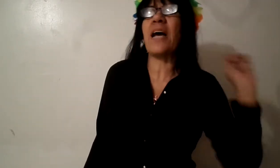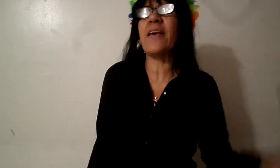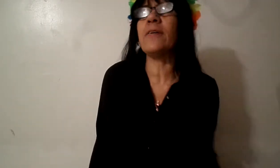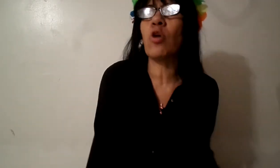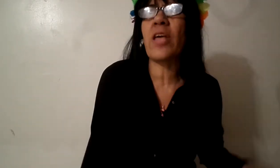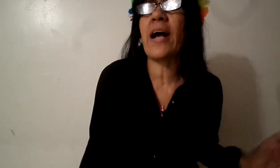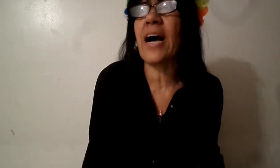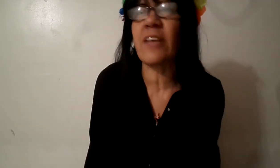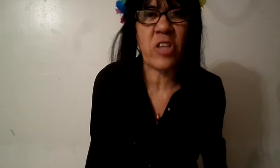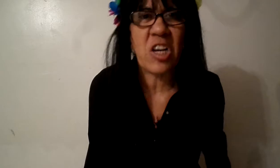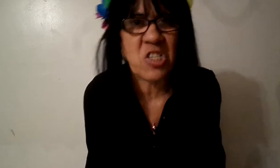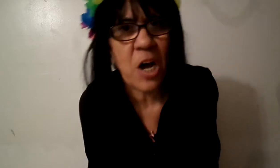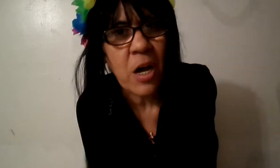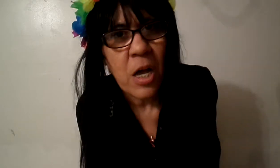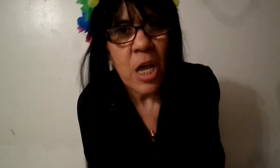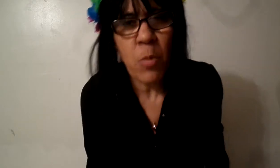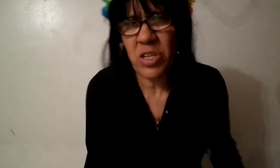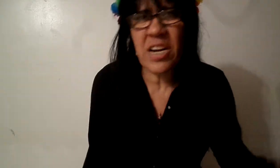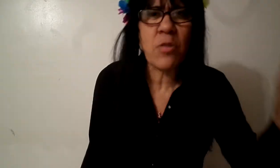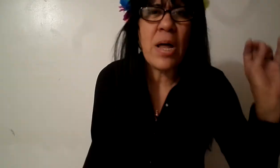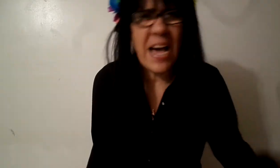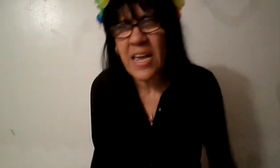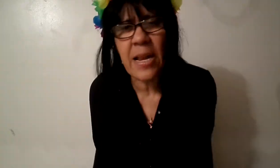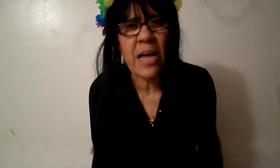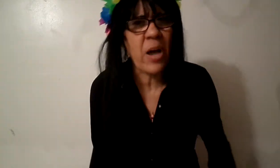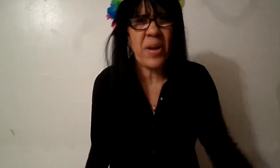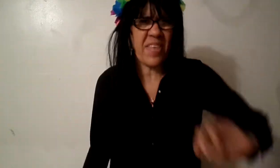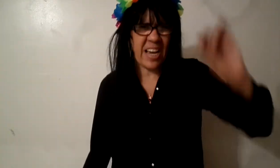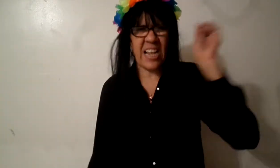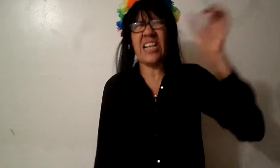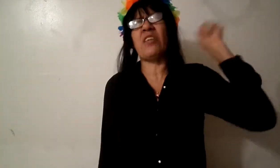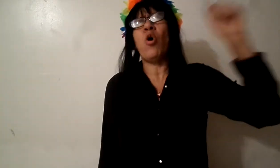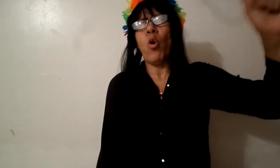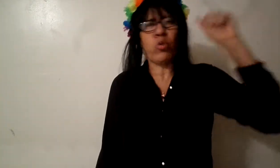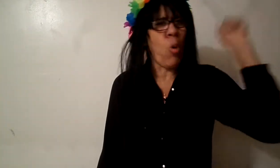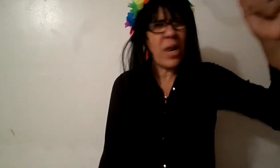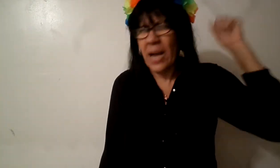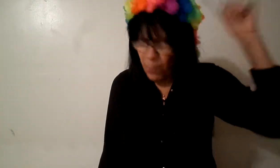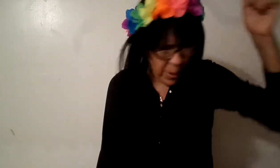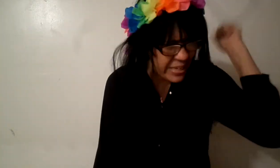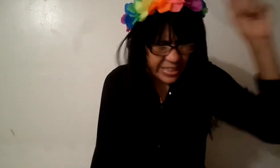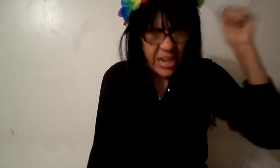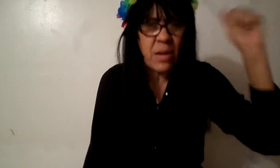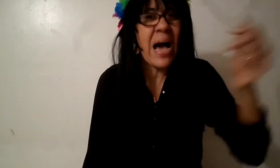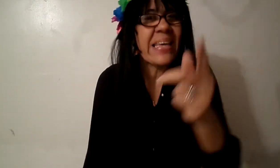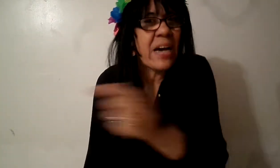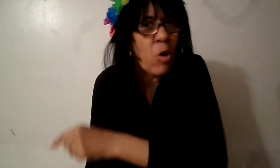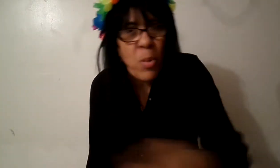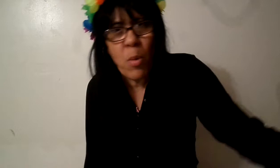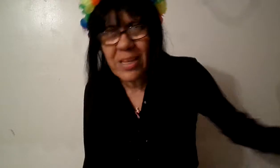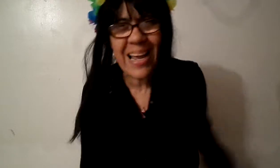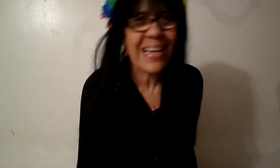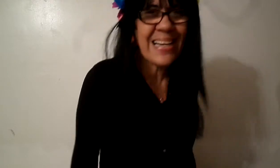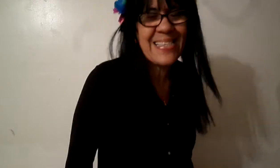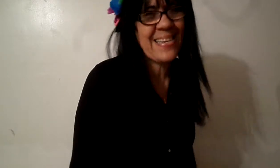saliendo de acá de Texas y voy llegando a la isla ya predica tuvo la campaña terrible a quien a los mismos de la iglesia